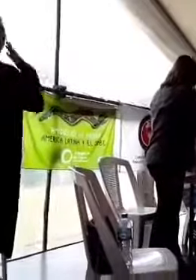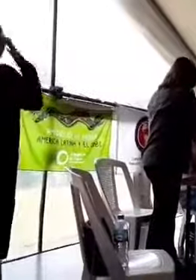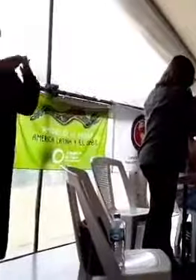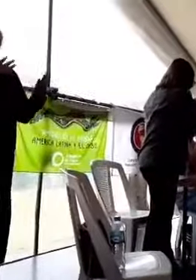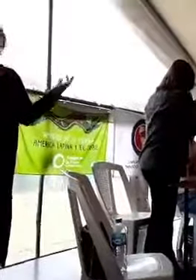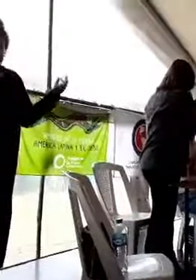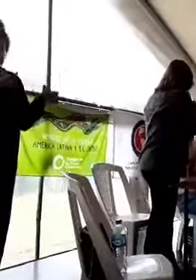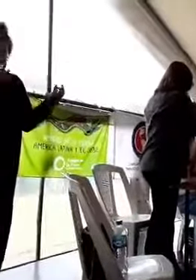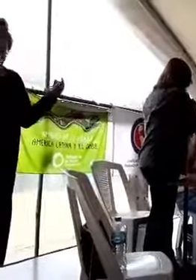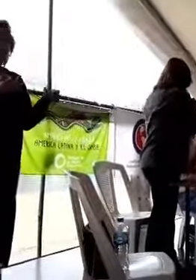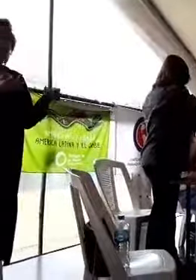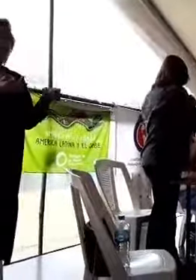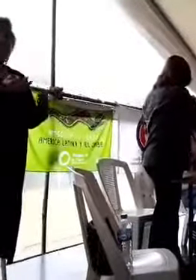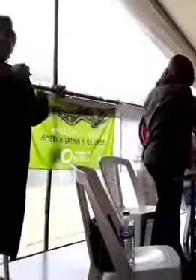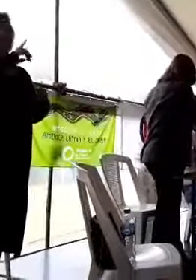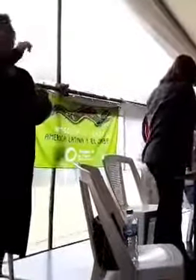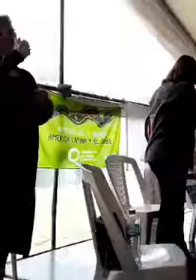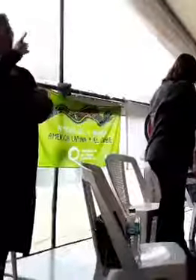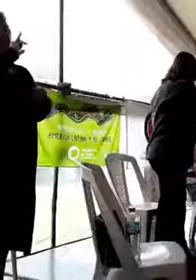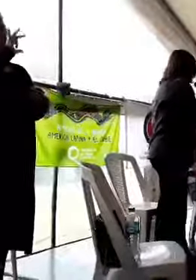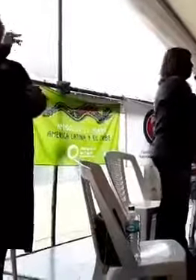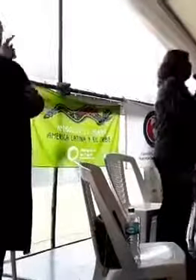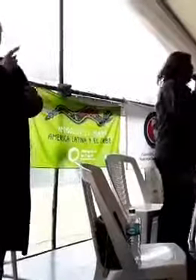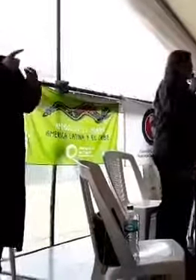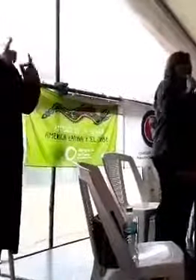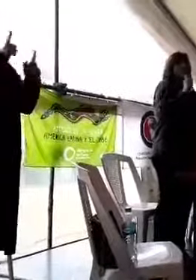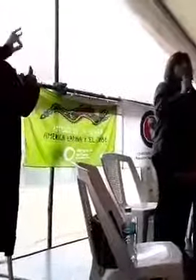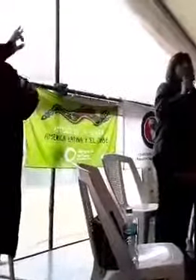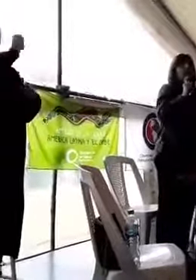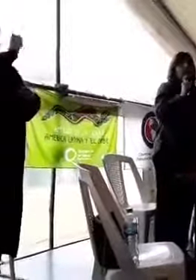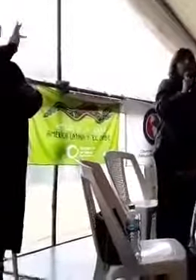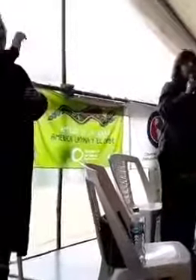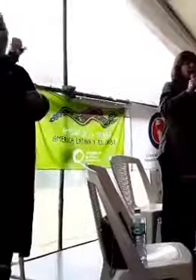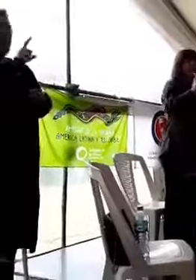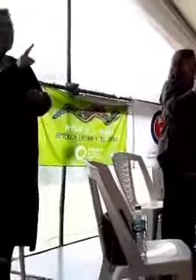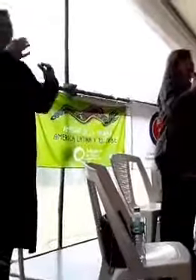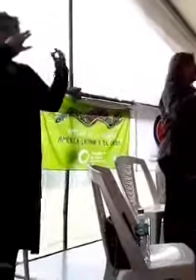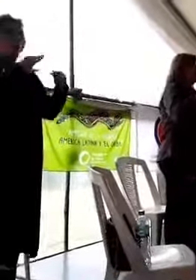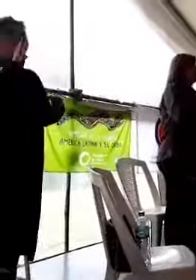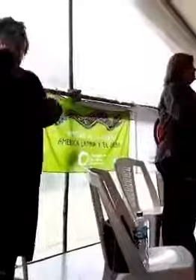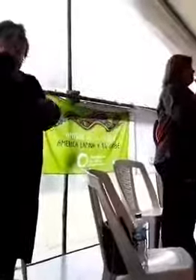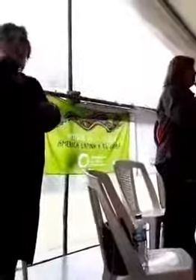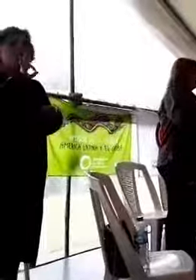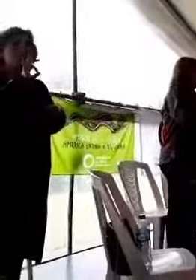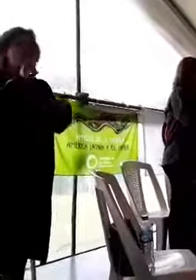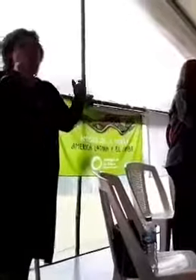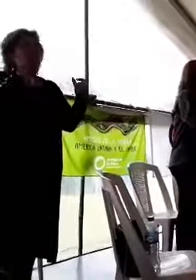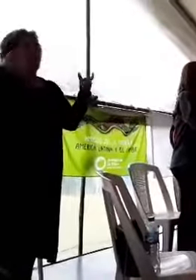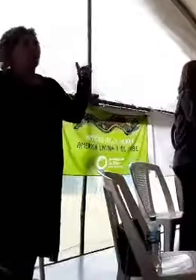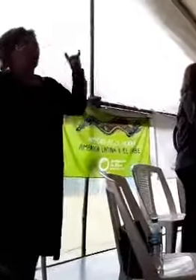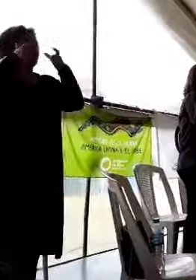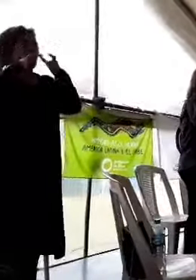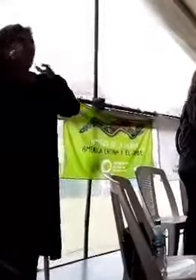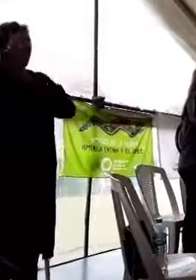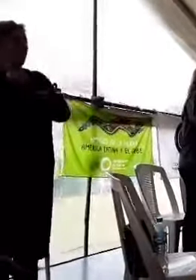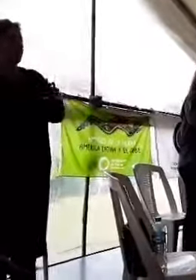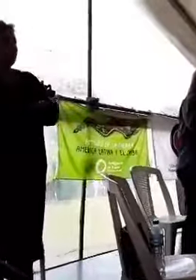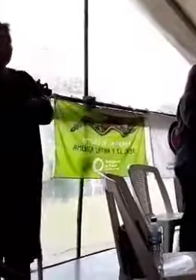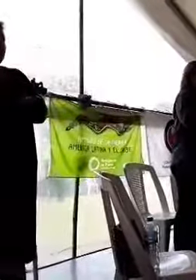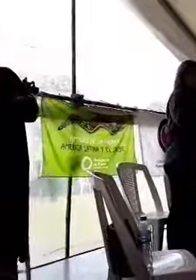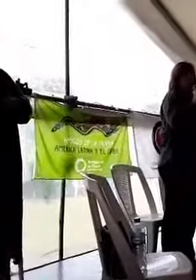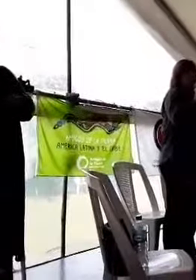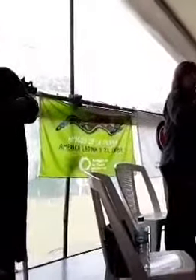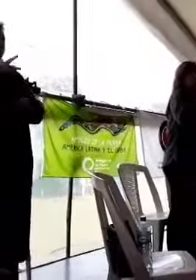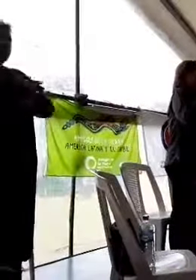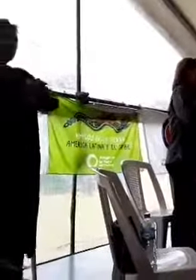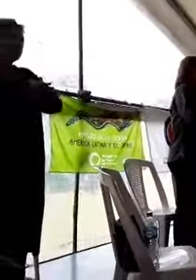a Jalisca e a Rafael por a oportunidade como foro de São Paulo a ser um